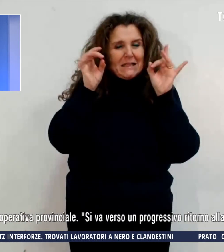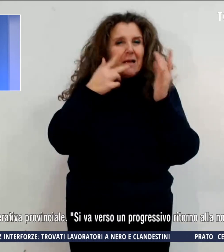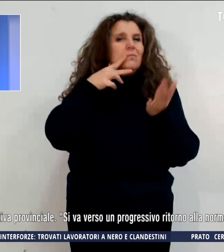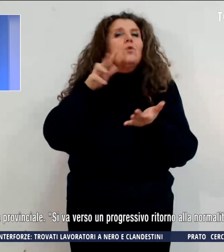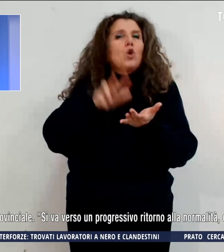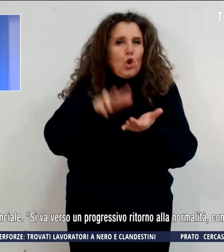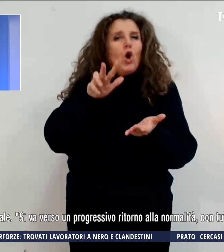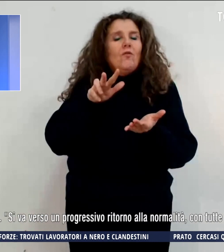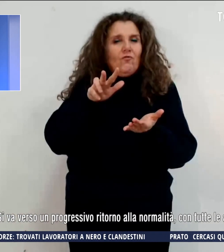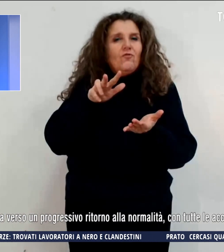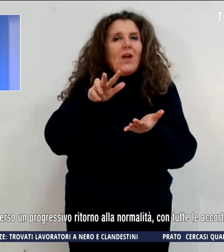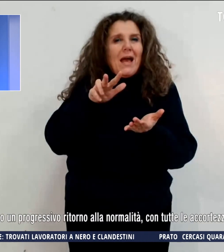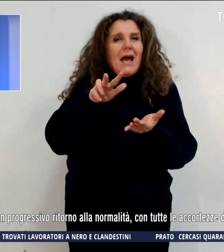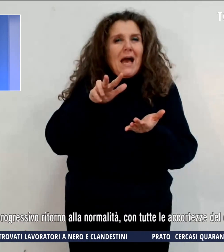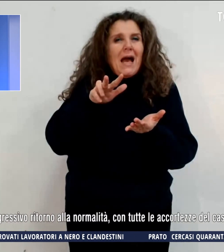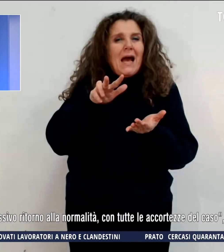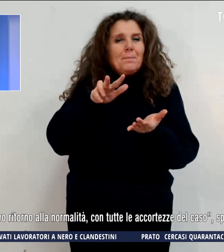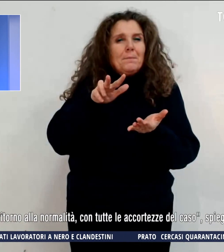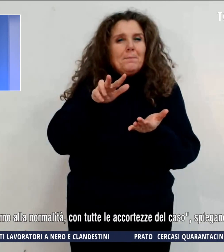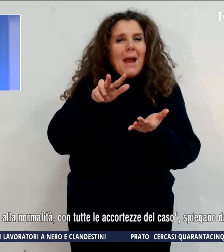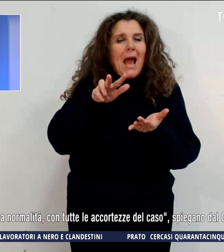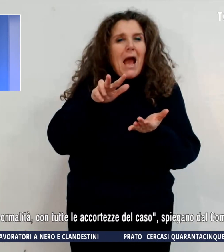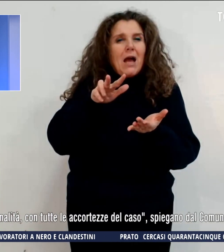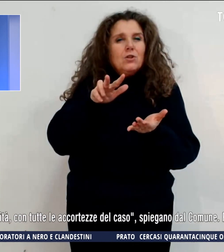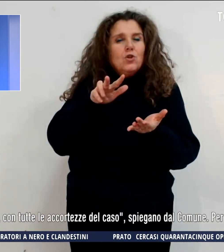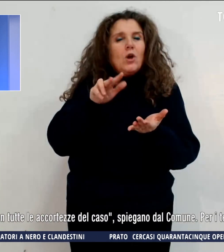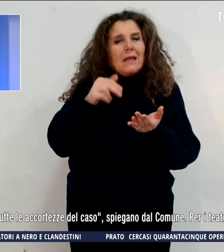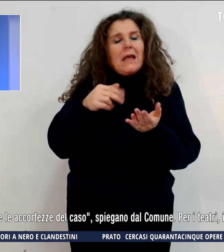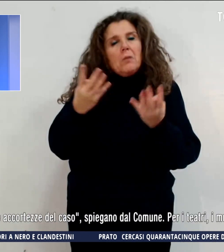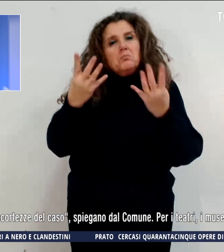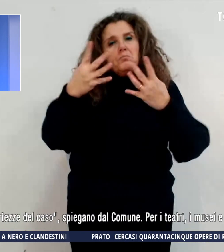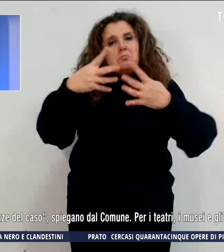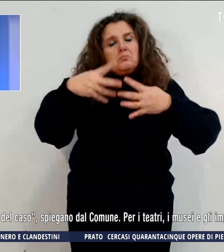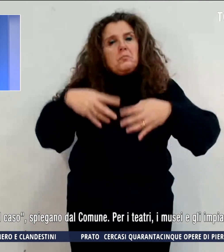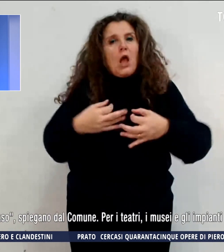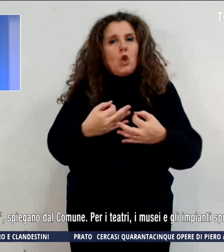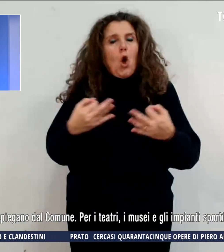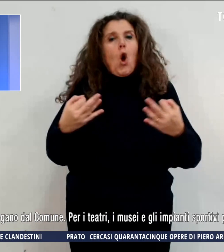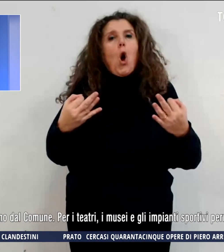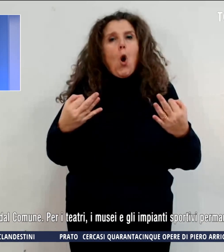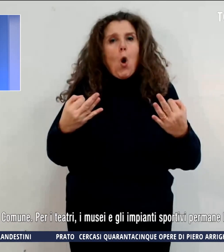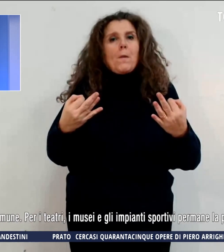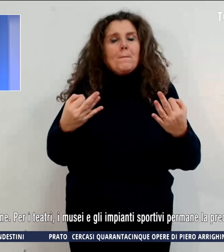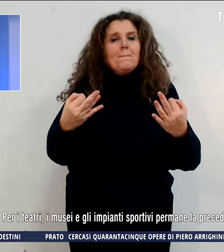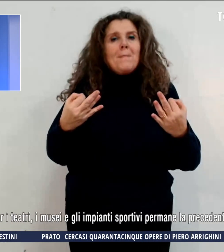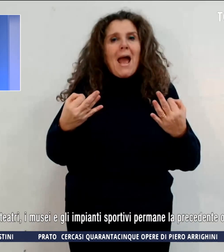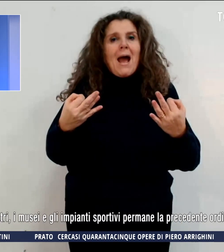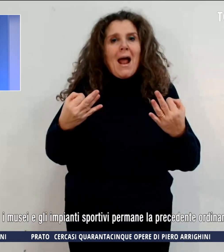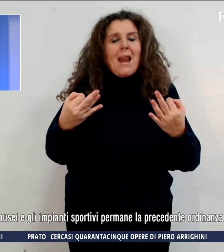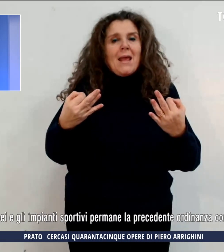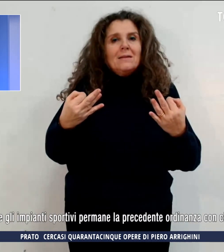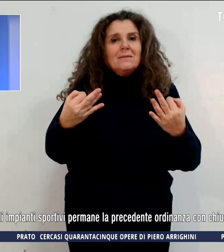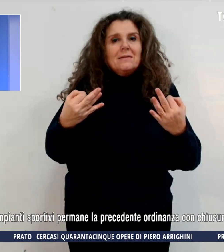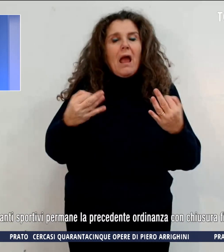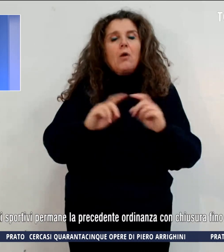come vi dicevamo poco fa, che si va verso un progressivo ritorno alla normalità, con tutte le